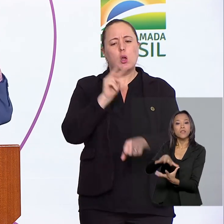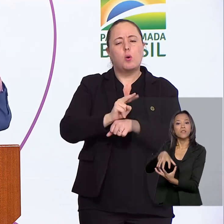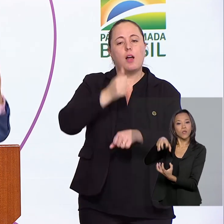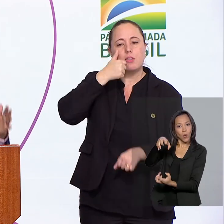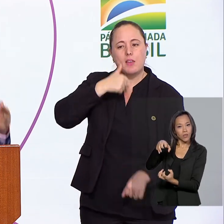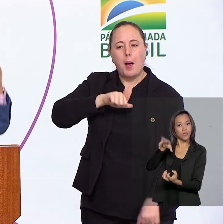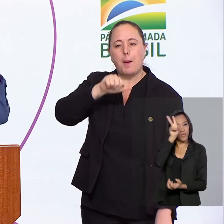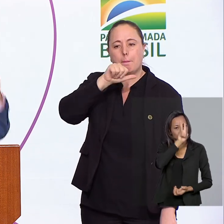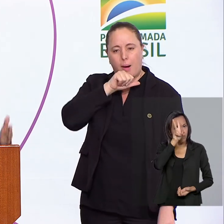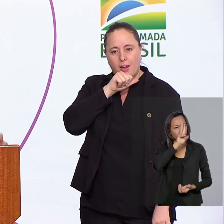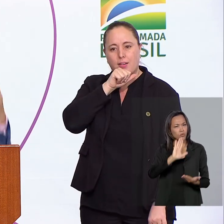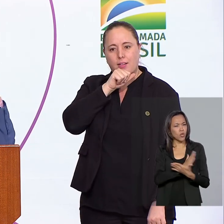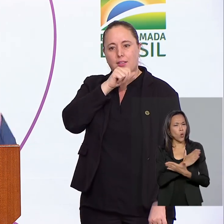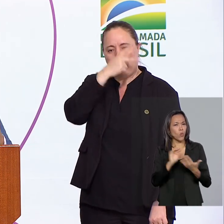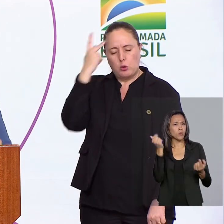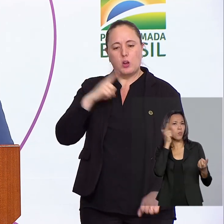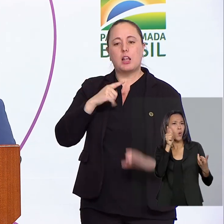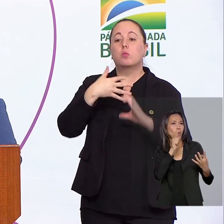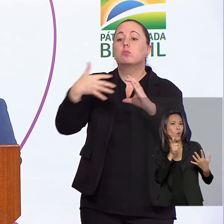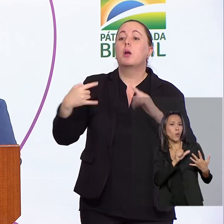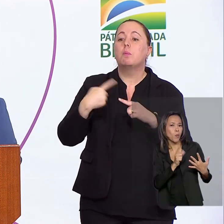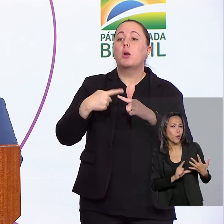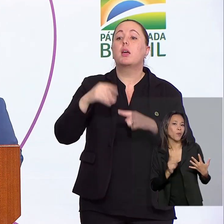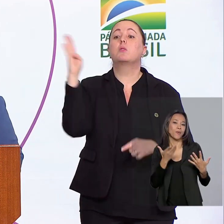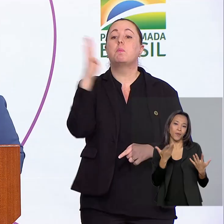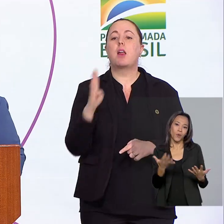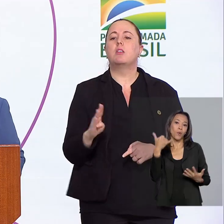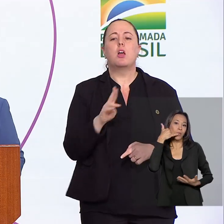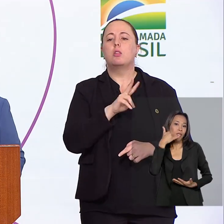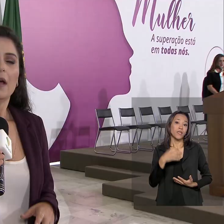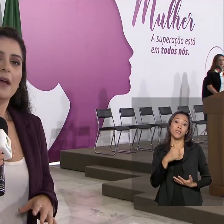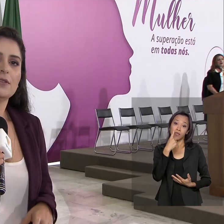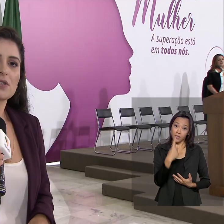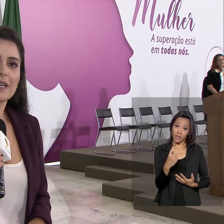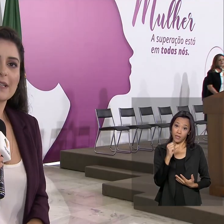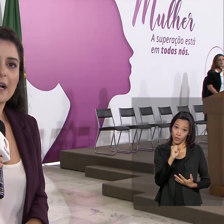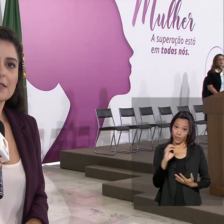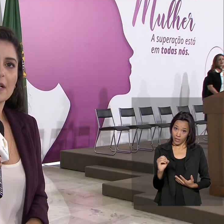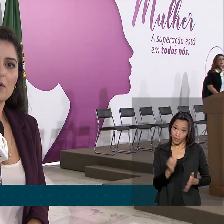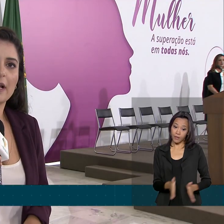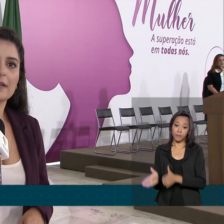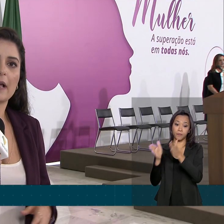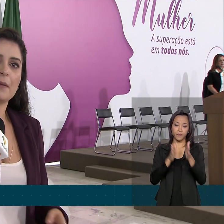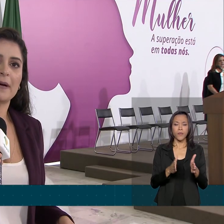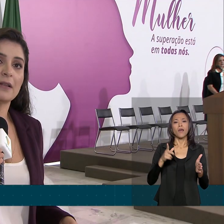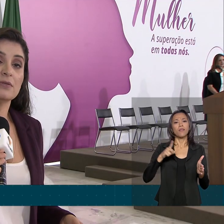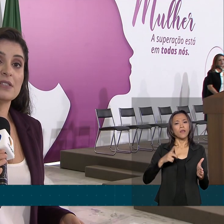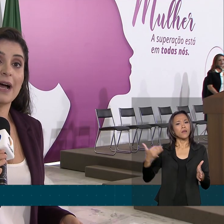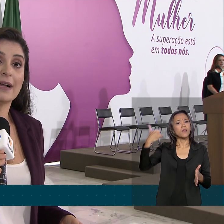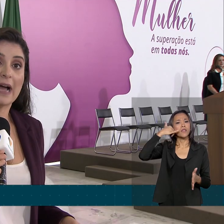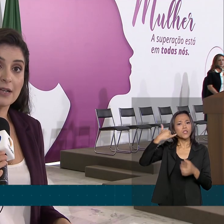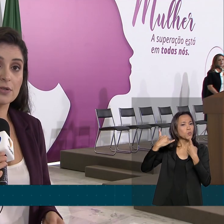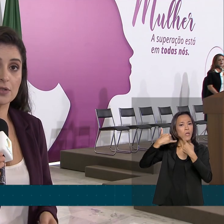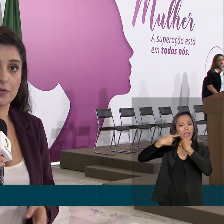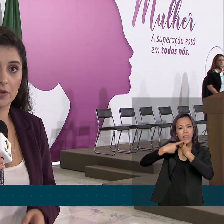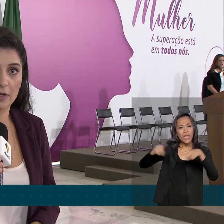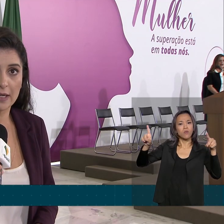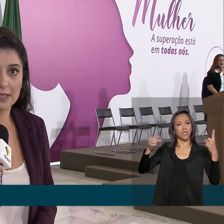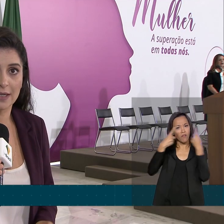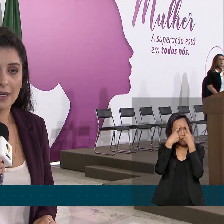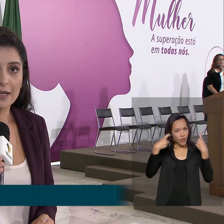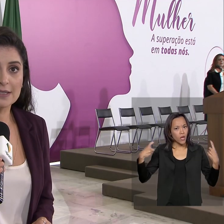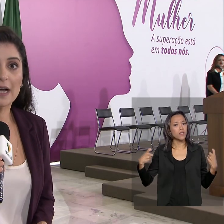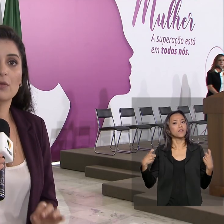E lembrou de algumas conquistas, como o Ligue 180. Entre os canais que a mulher tem para denunciar casos de